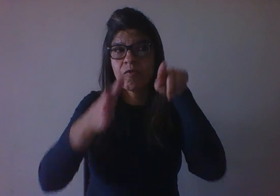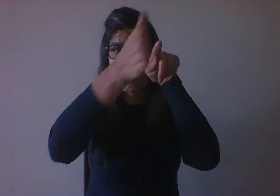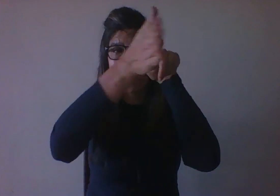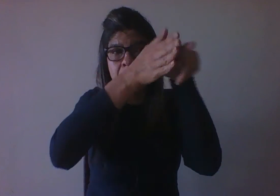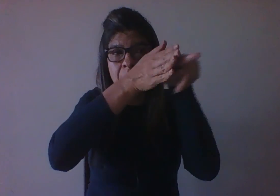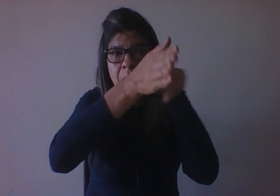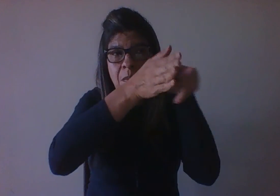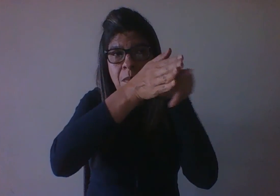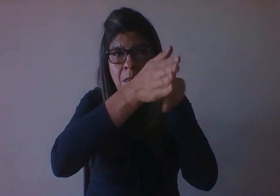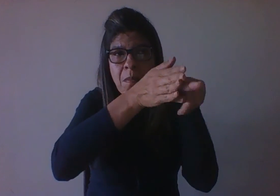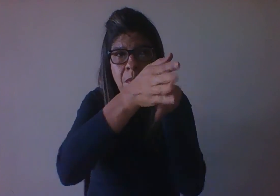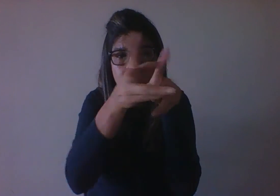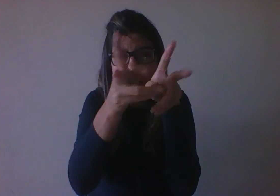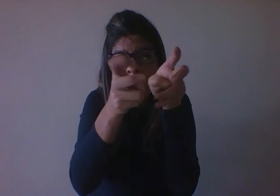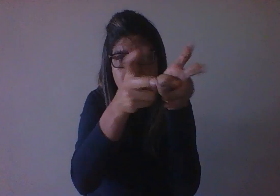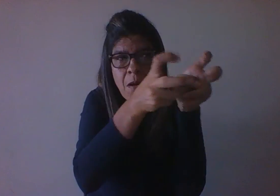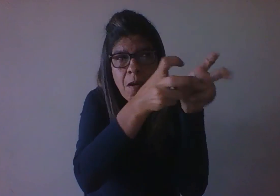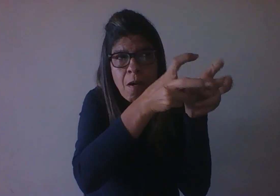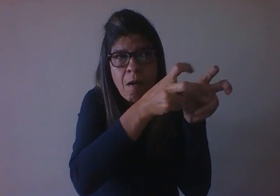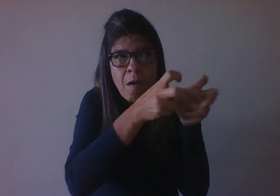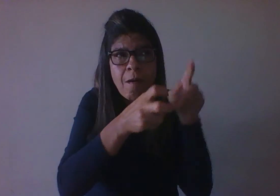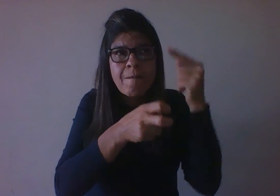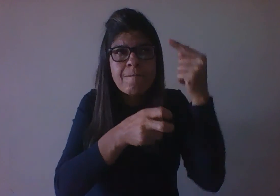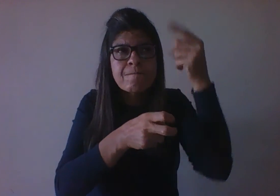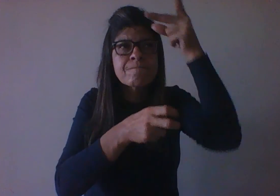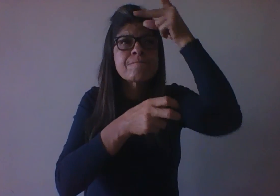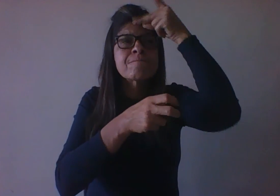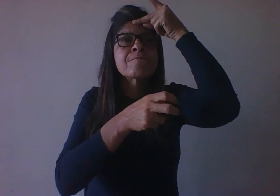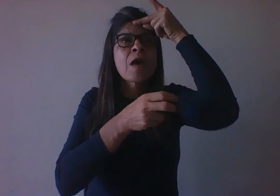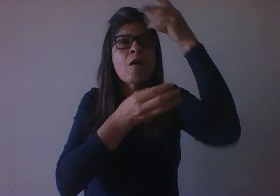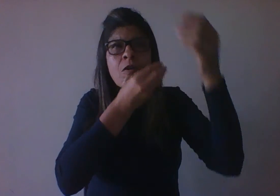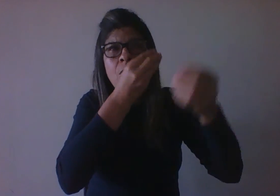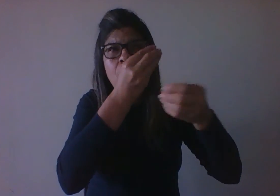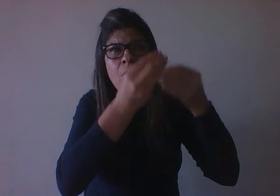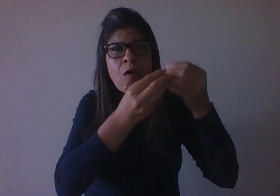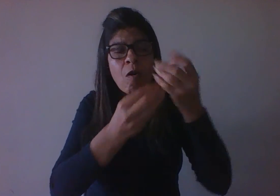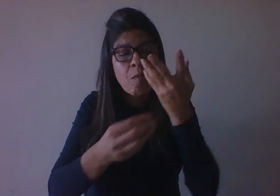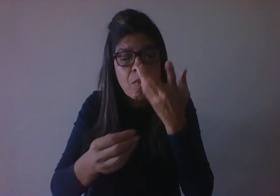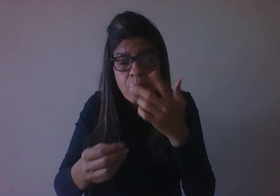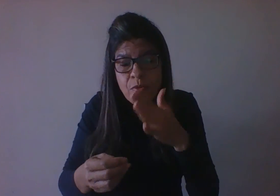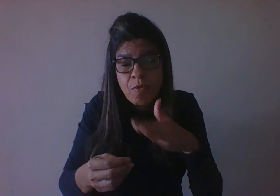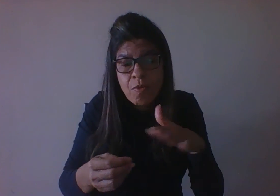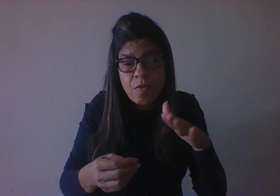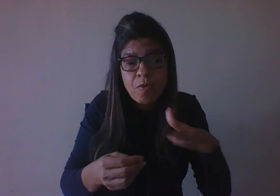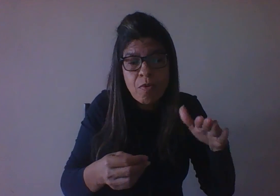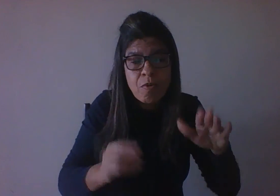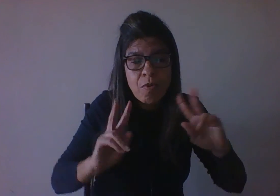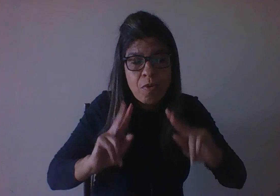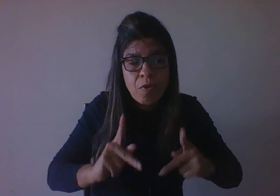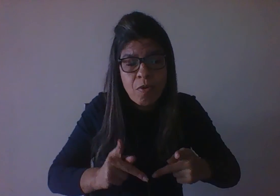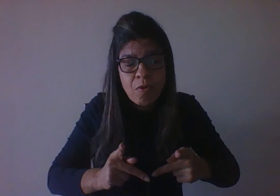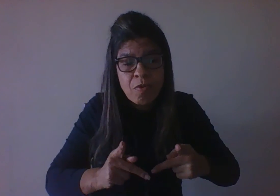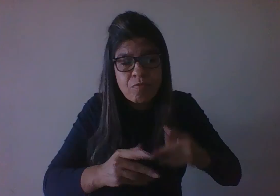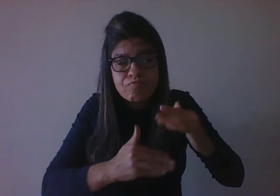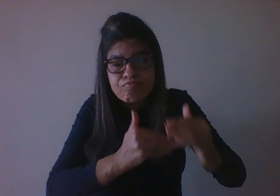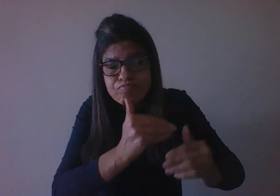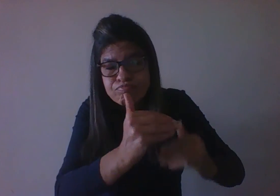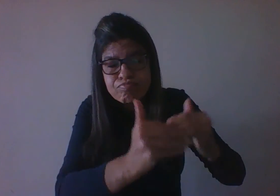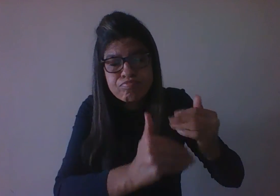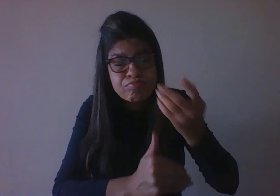e que formulavam ideias de que a compreensão da conduta infantil só poderia ter sido ou ter sentido,